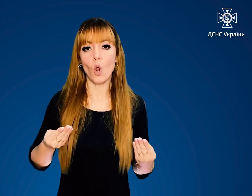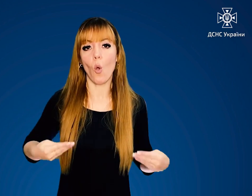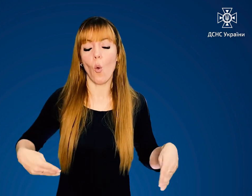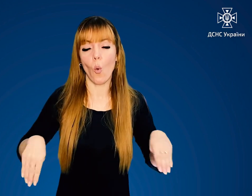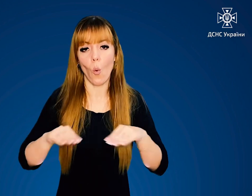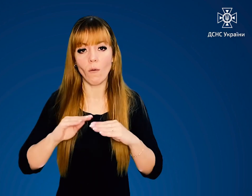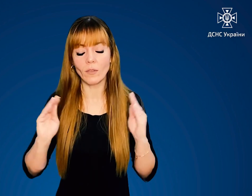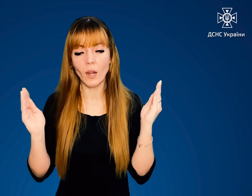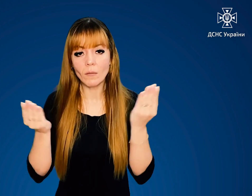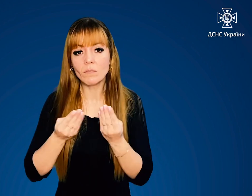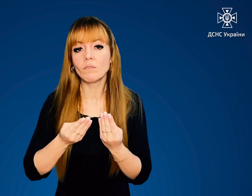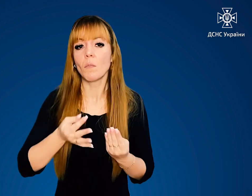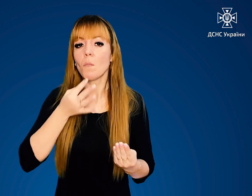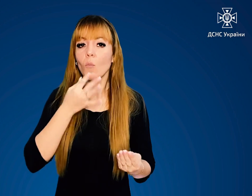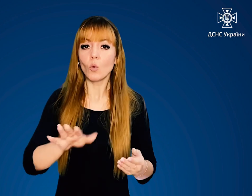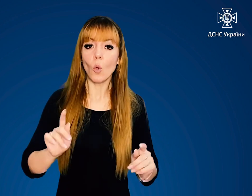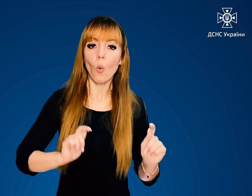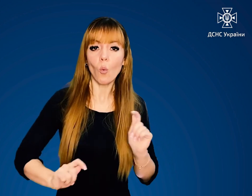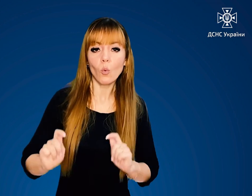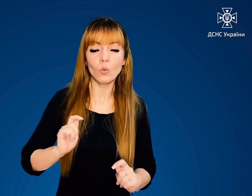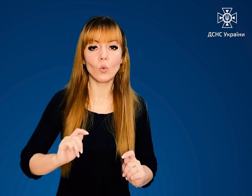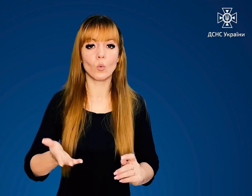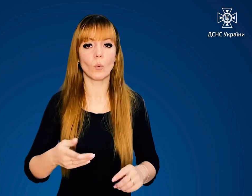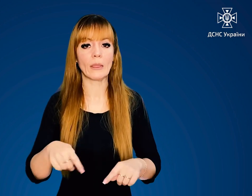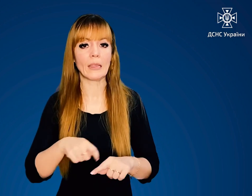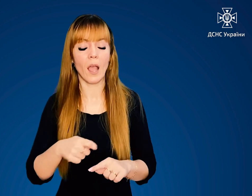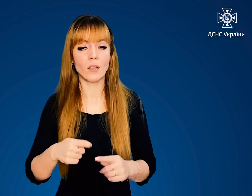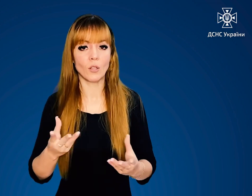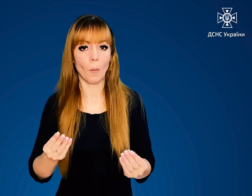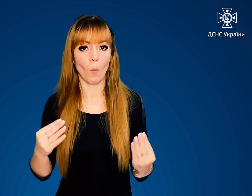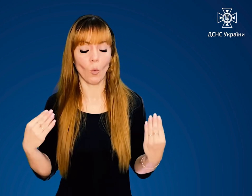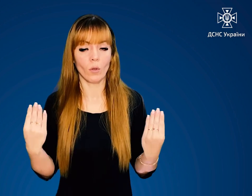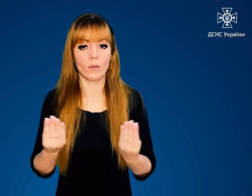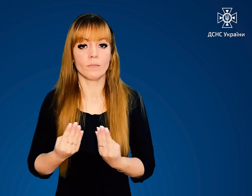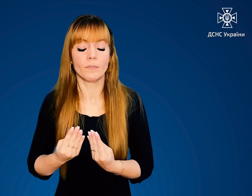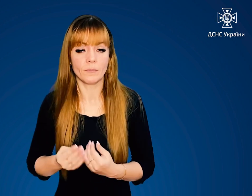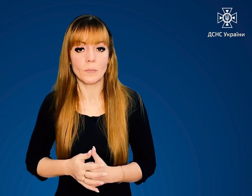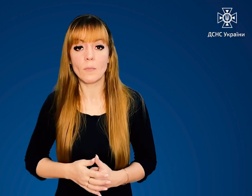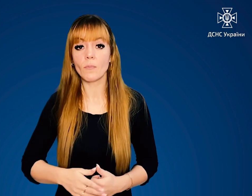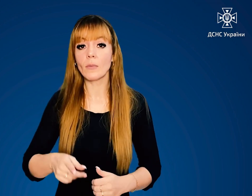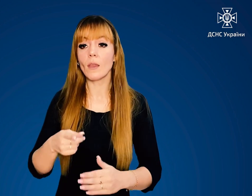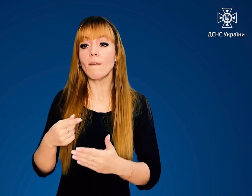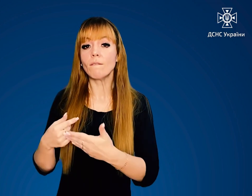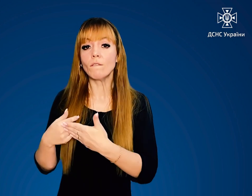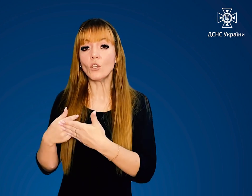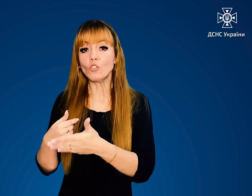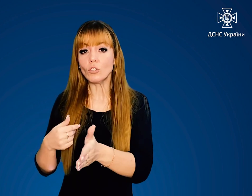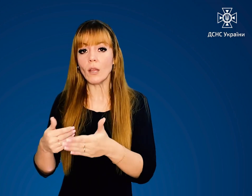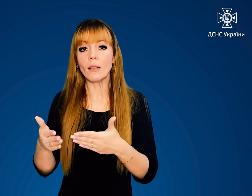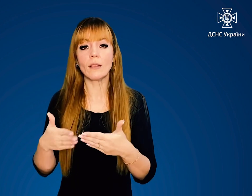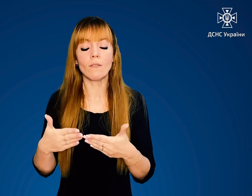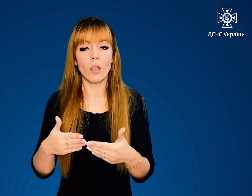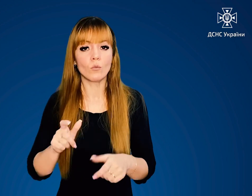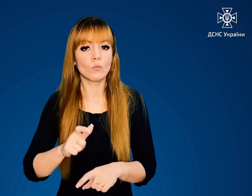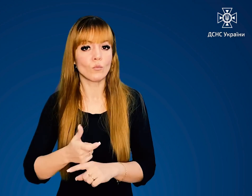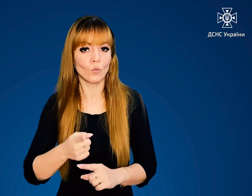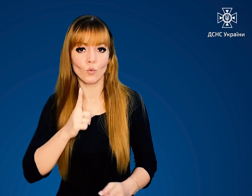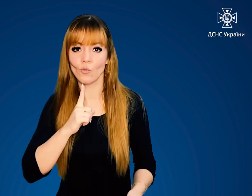ковдрою, будь-яким одягом чи щільною тканиною. Відчиняйте двері з особливою